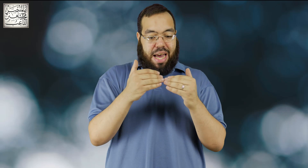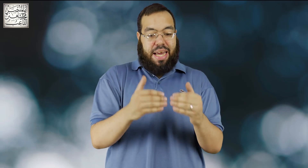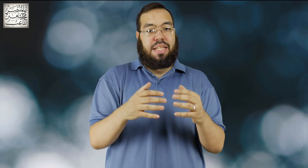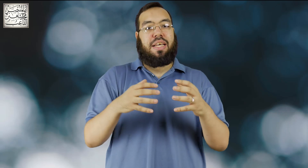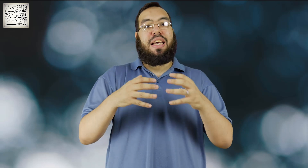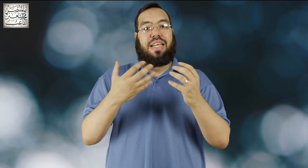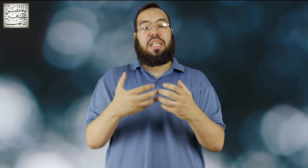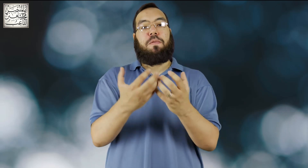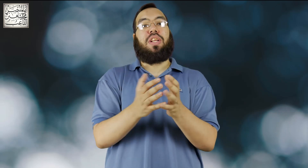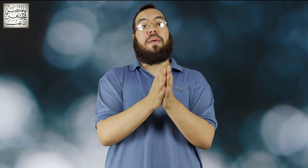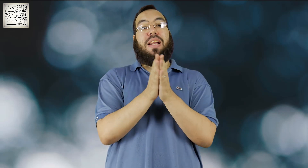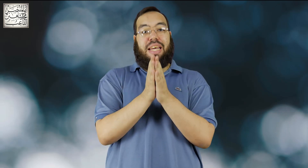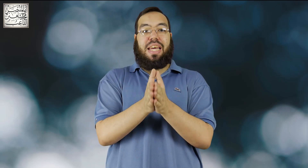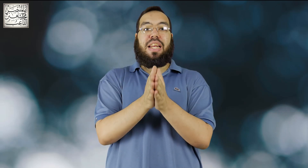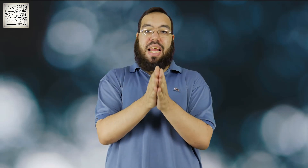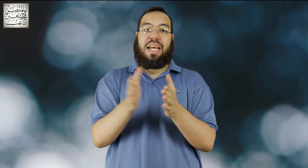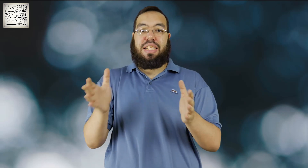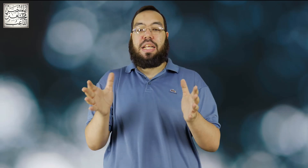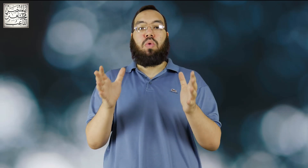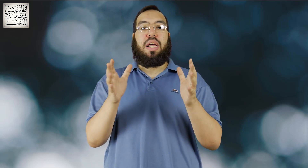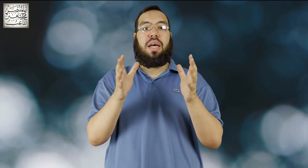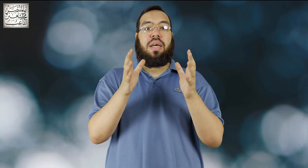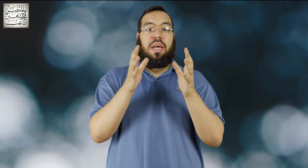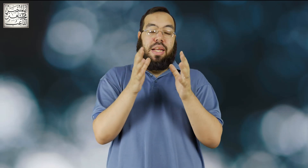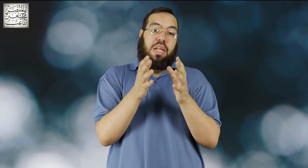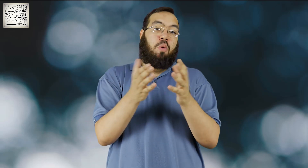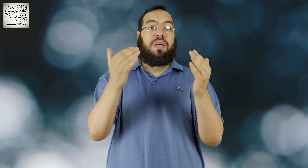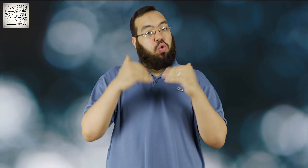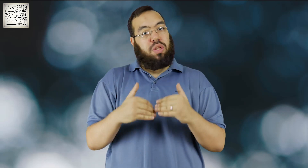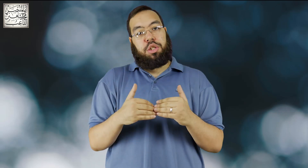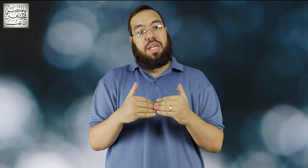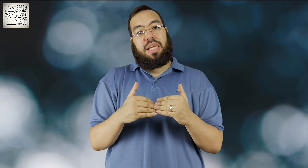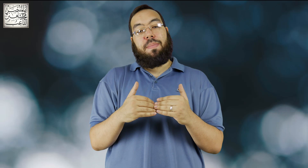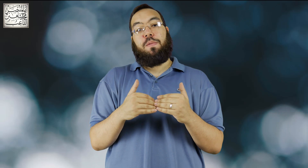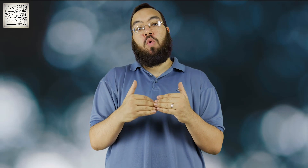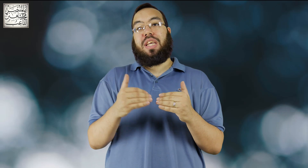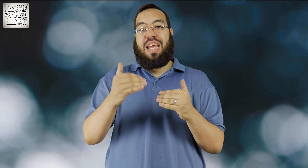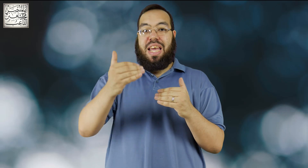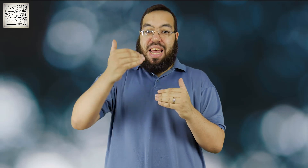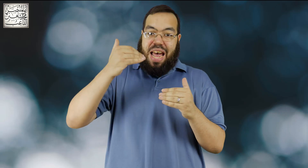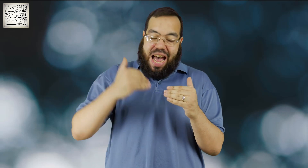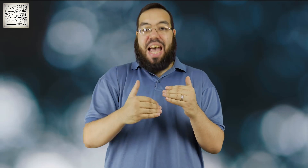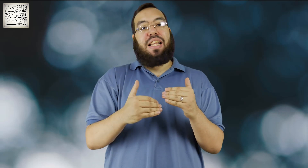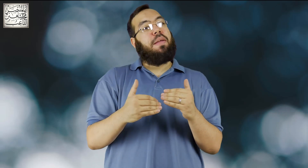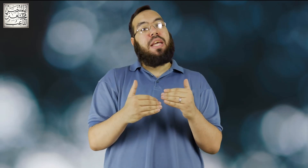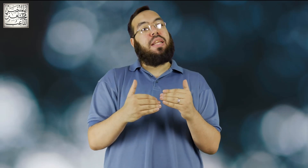حاجات كتير في الكاميرا غير الحاجات اللي انا قلتها لان ممكن كنت اشتري كاميرا 4K اقل من